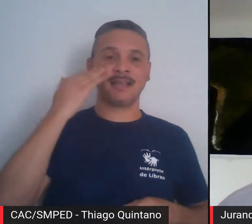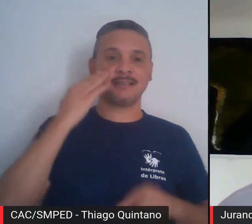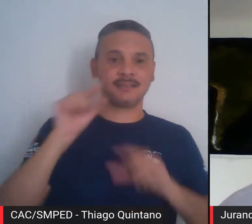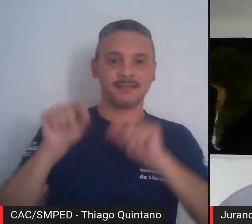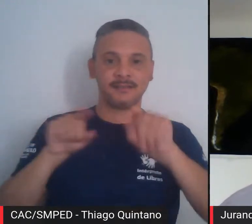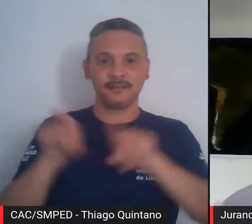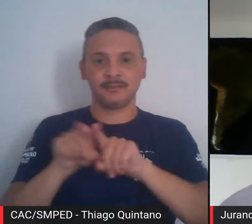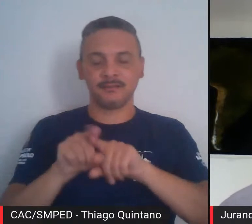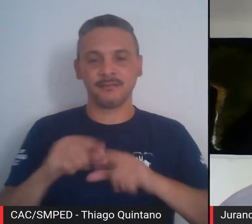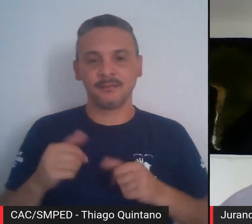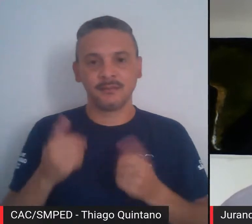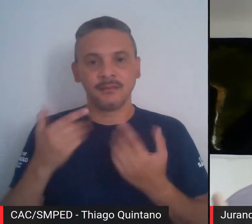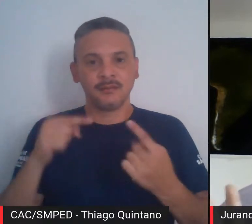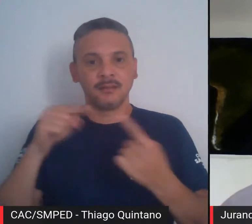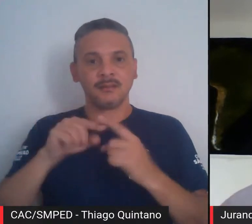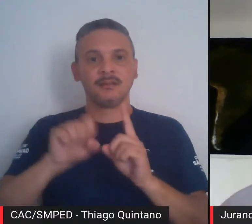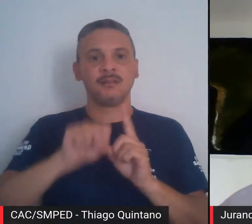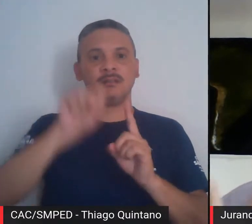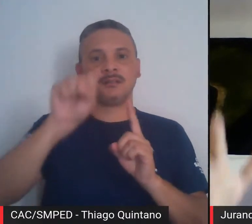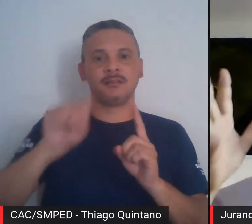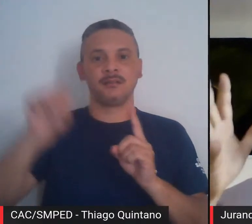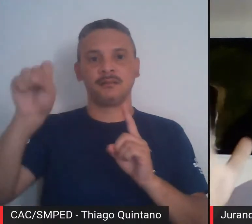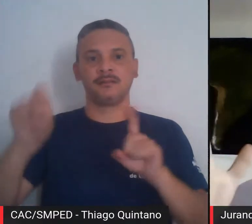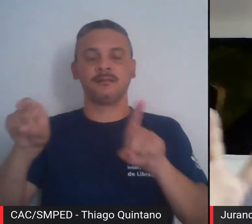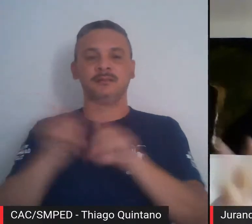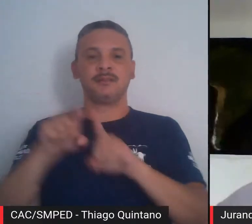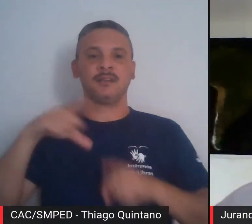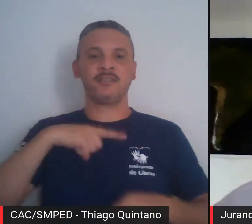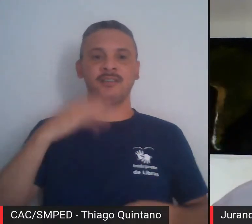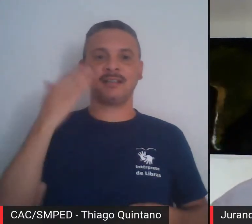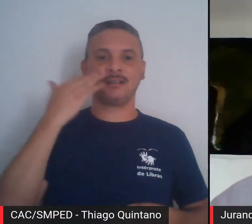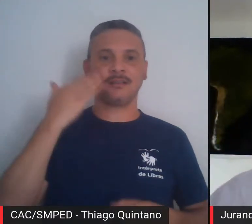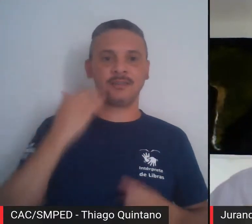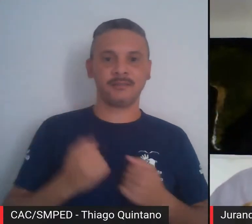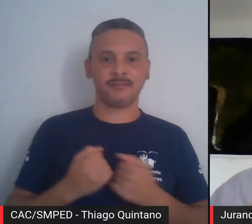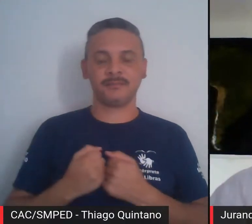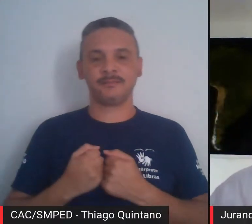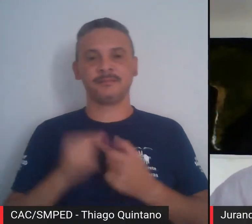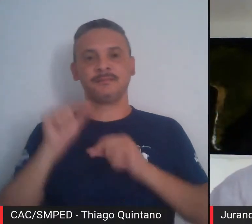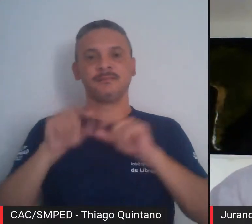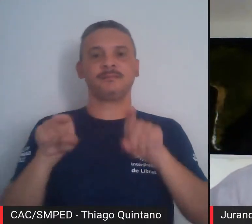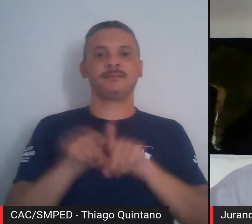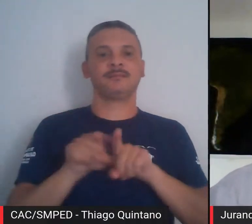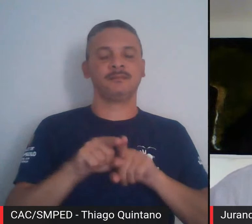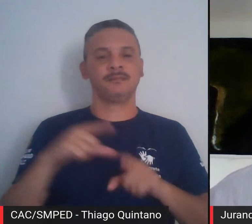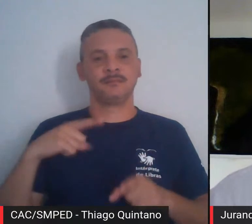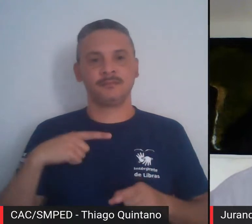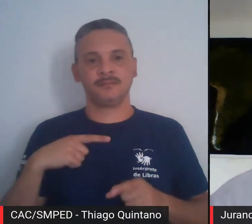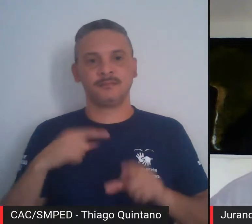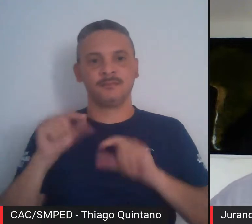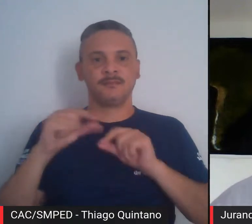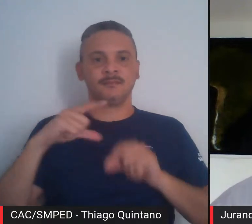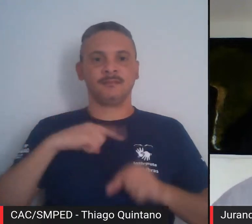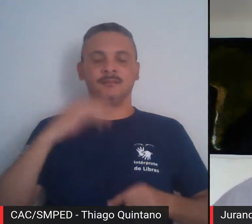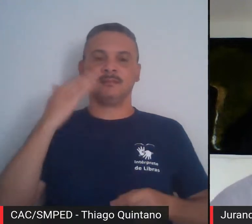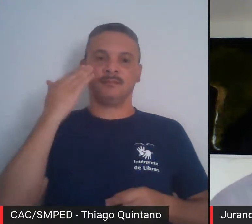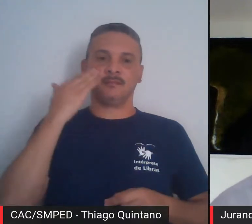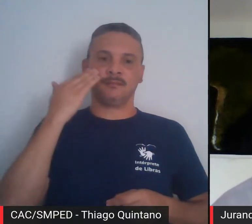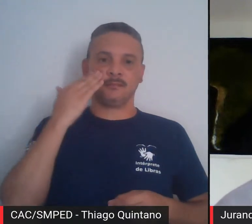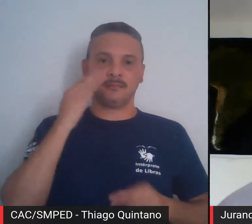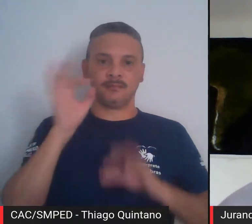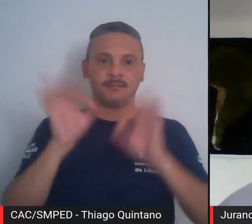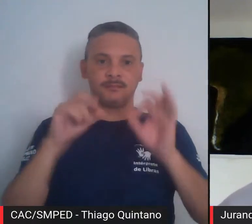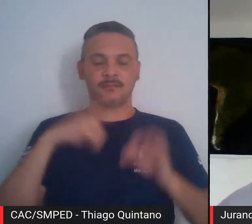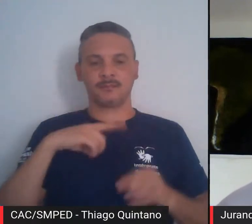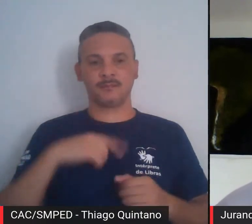serras, morros residuais elevados, constituídos por rochas extremamente duras, Cerca